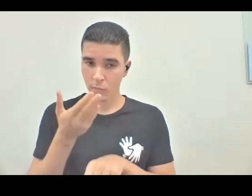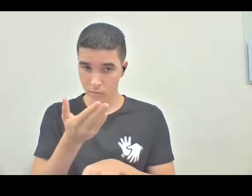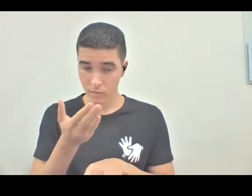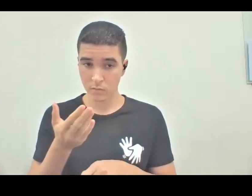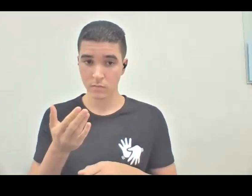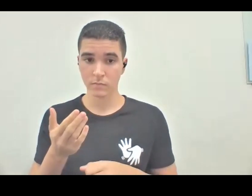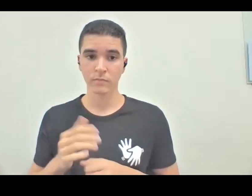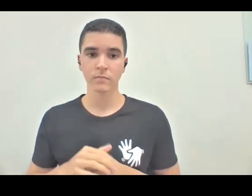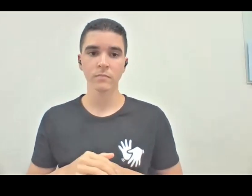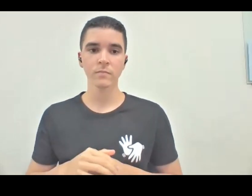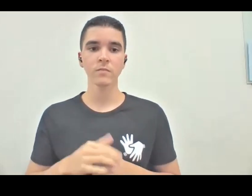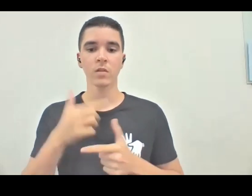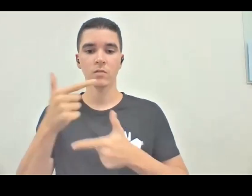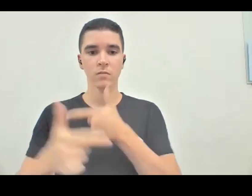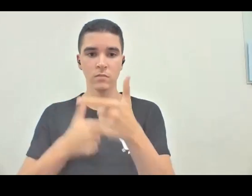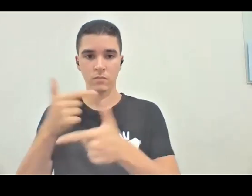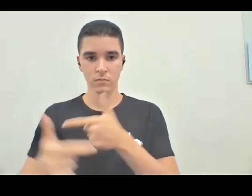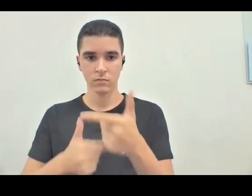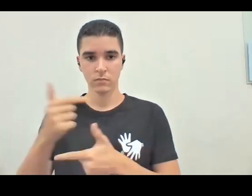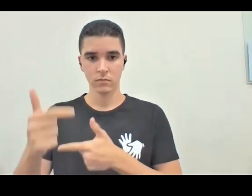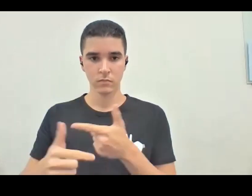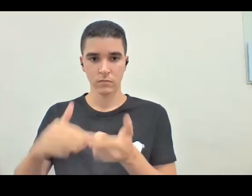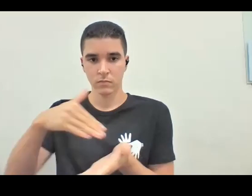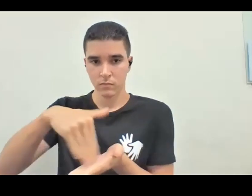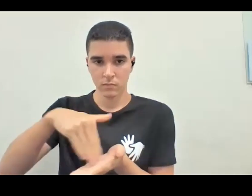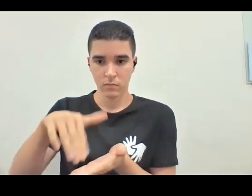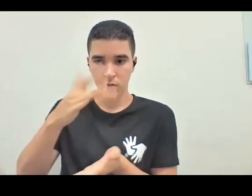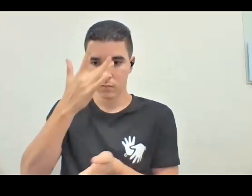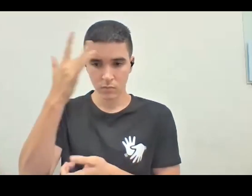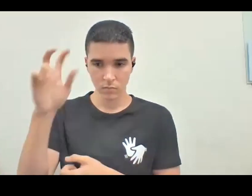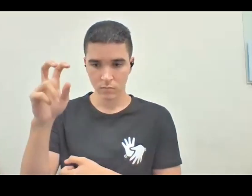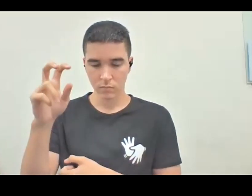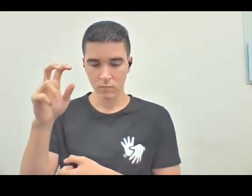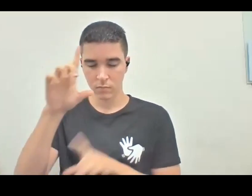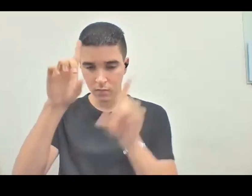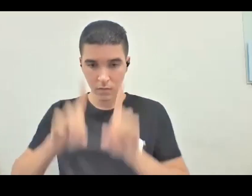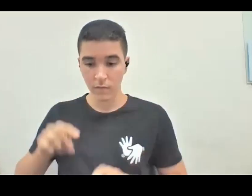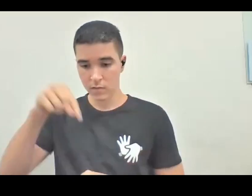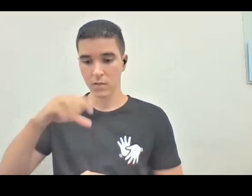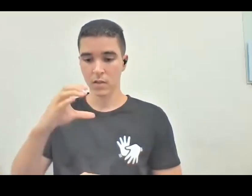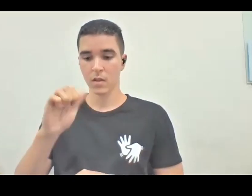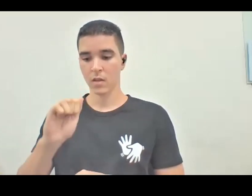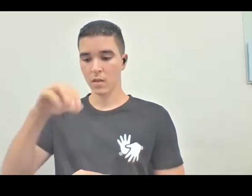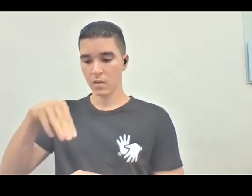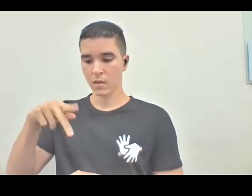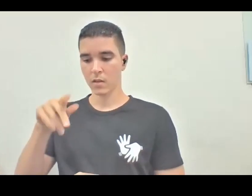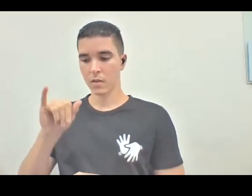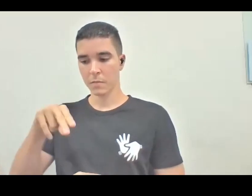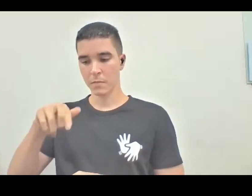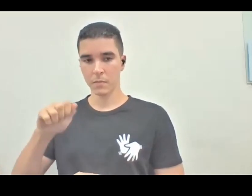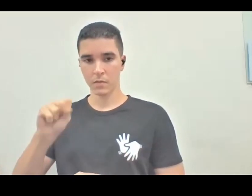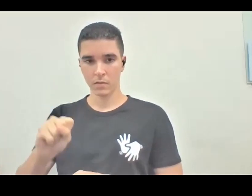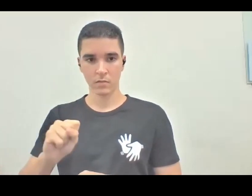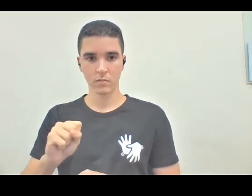que é quando eu trabalhei na Secretaria da Pessoa com Deficiência aqui em Campinas. Então, foi uma secretaria que foi criada, durou quatro anos,